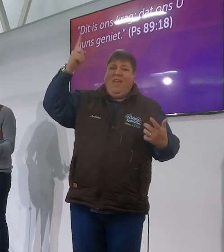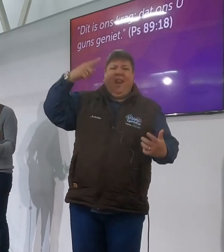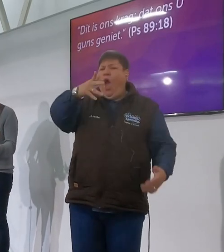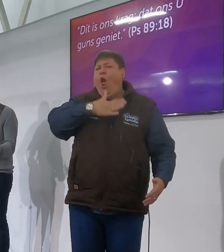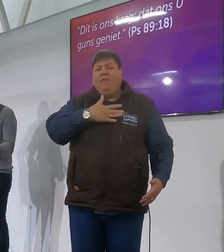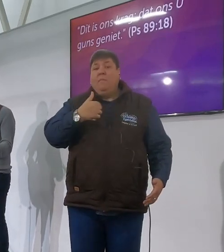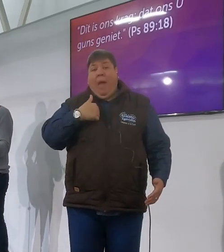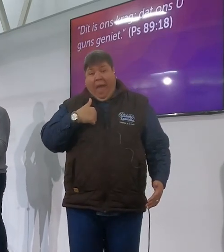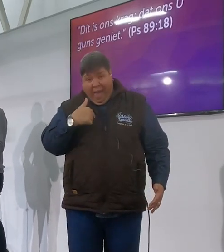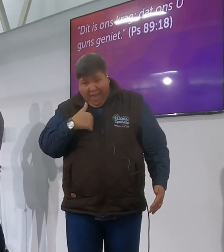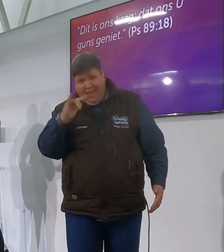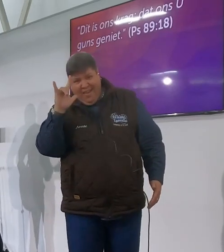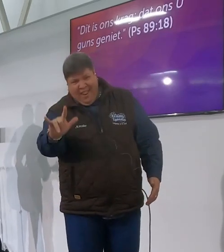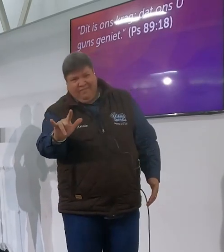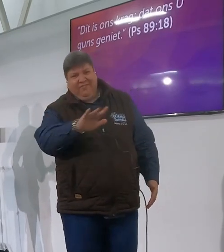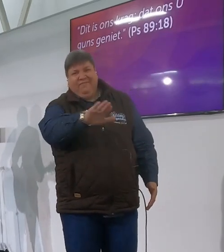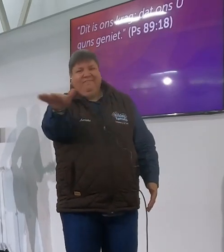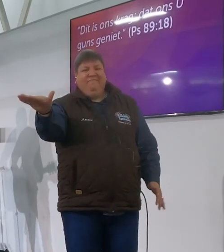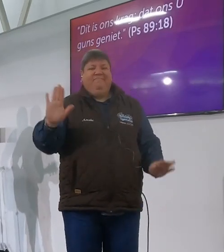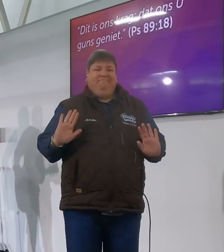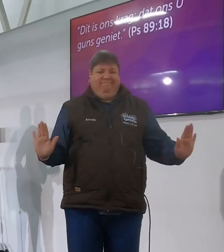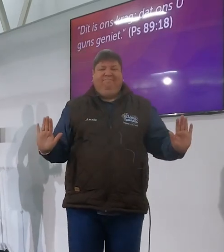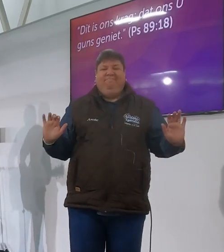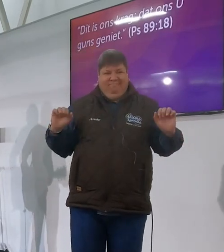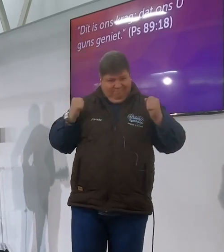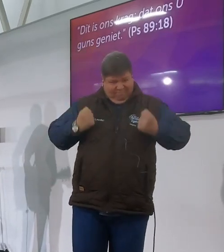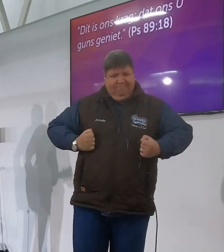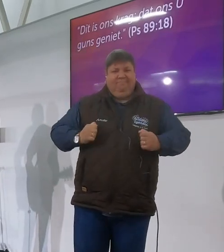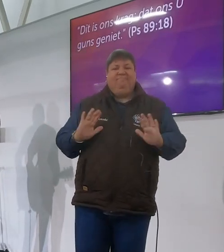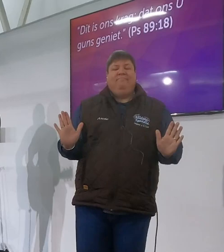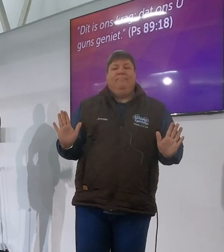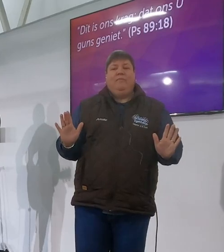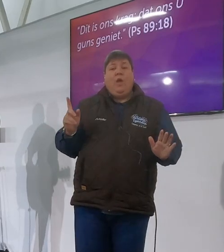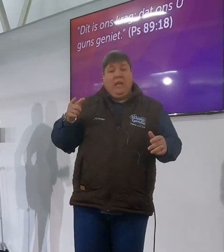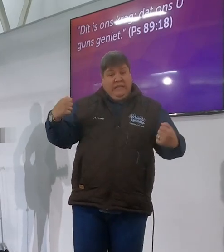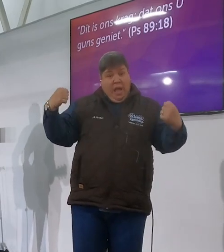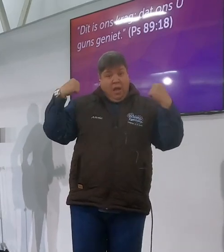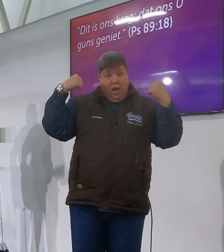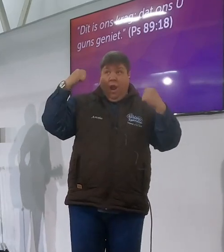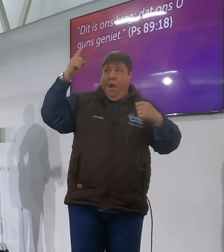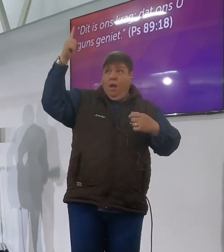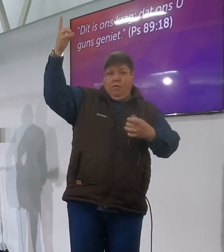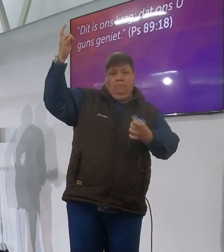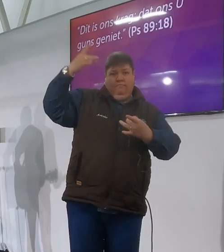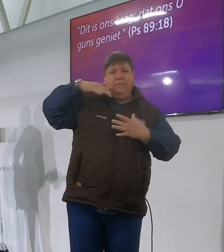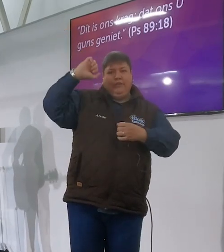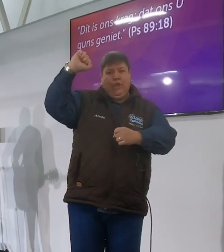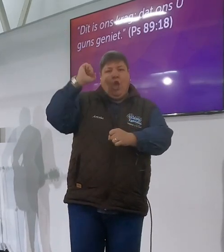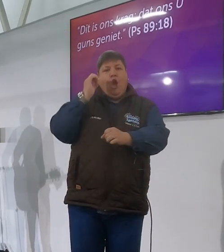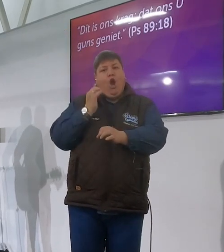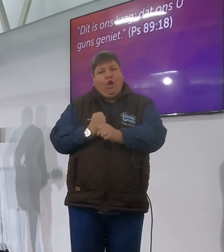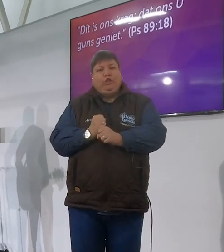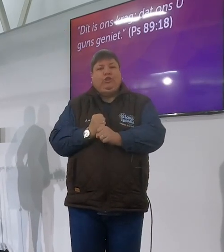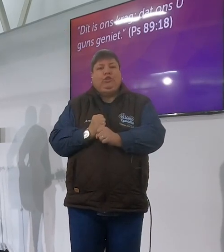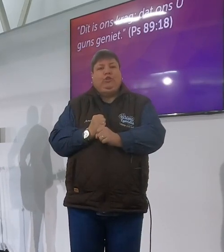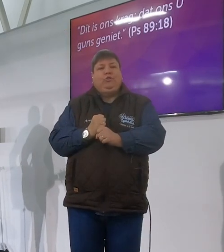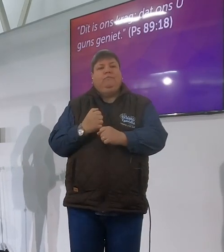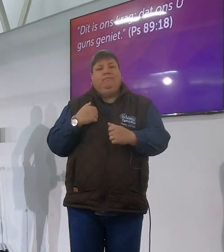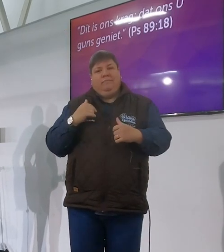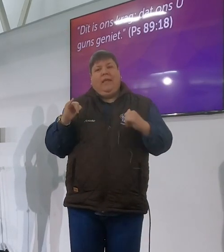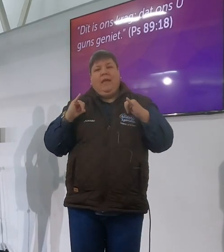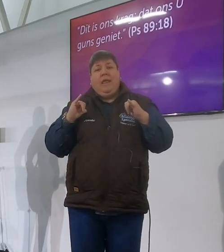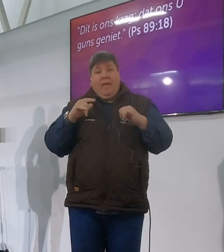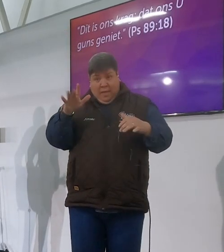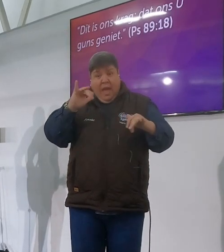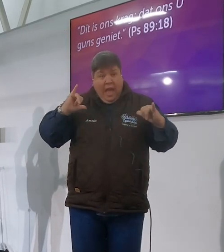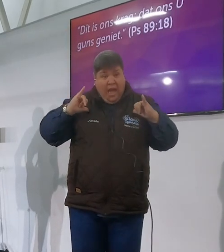met die jyrese gins versul om 89 vers 18 sê dit is ons kracht dat ons egens genie hou jy om vir oog en